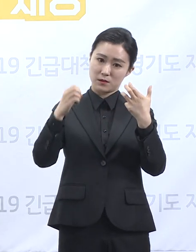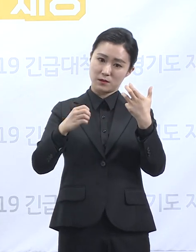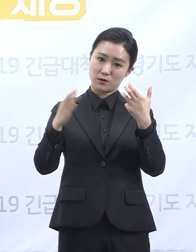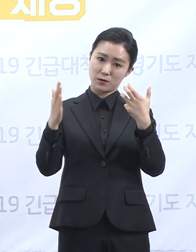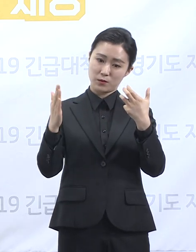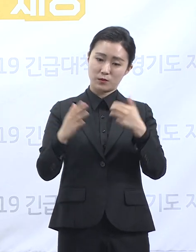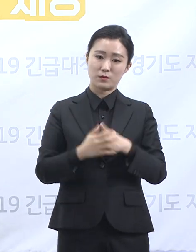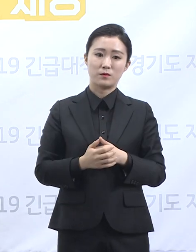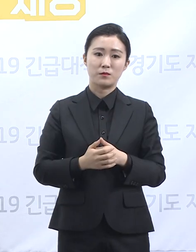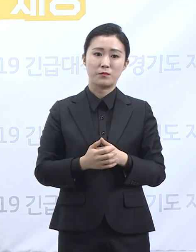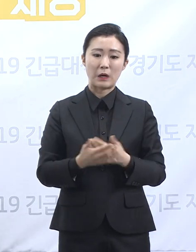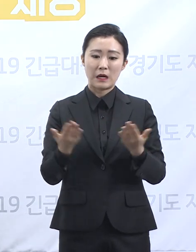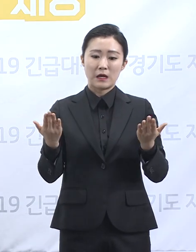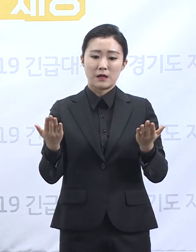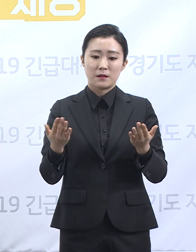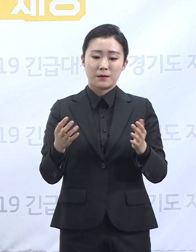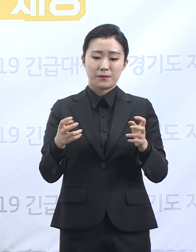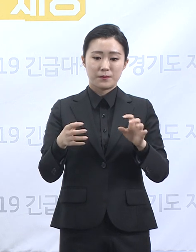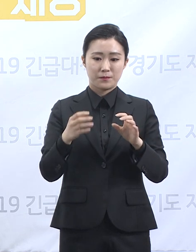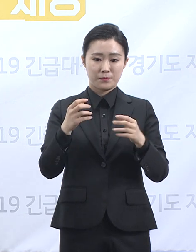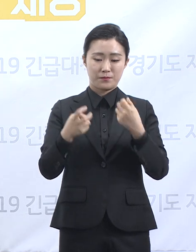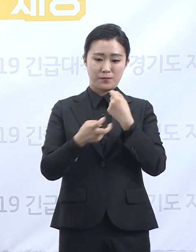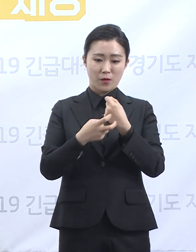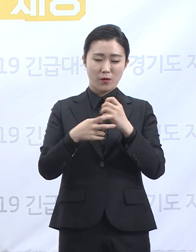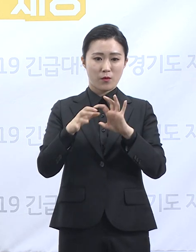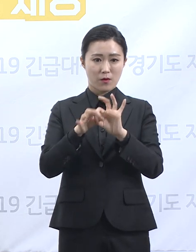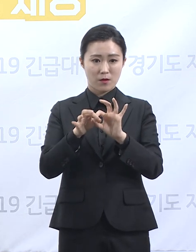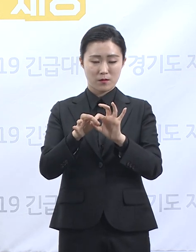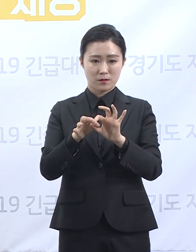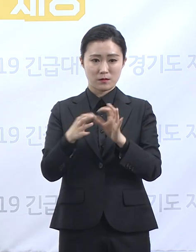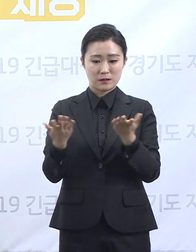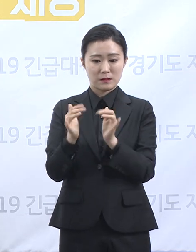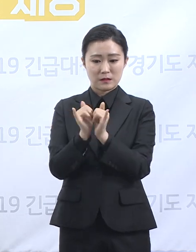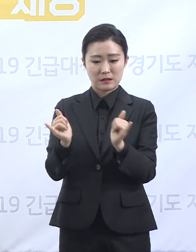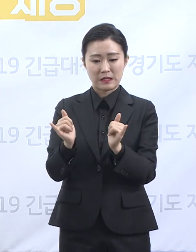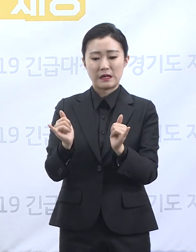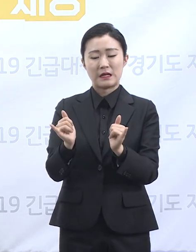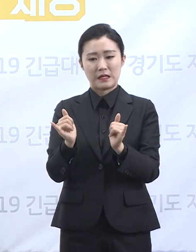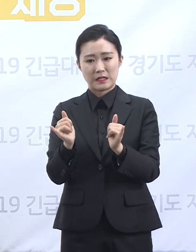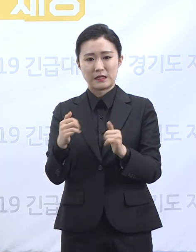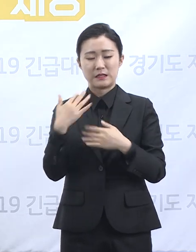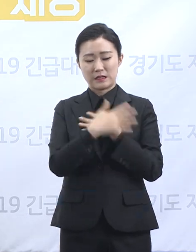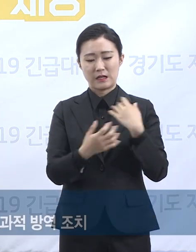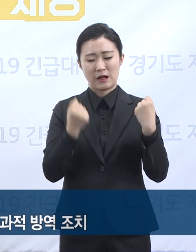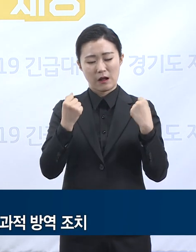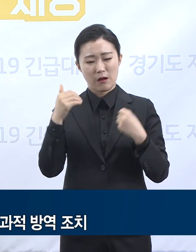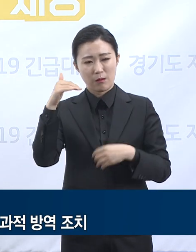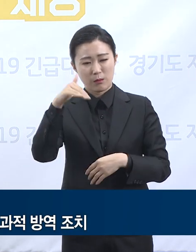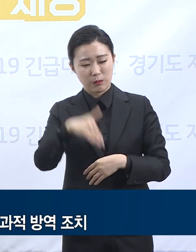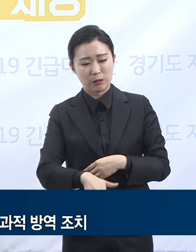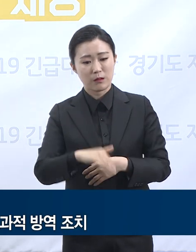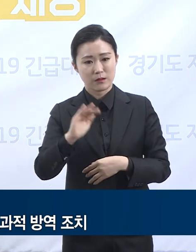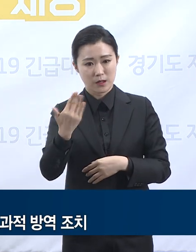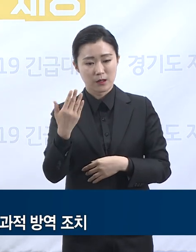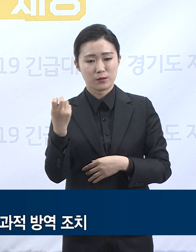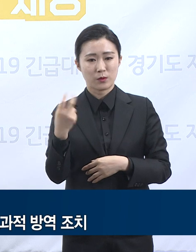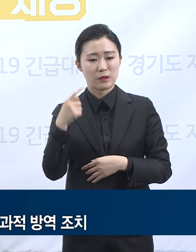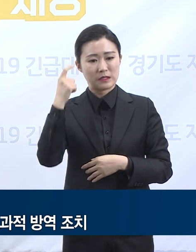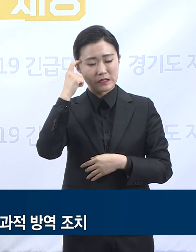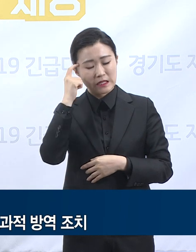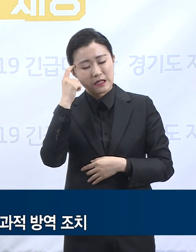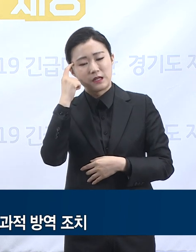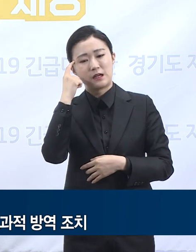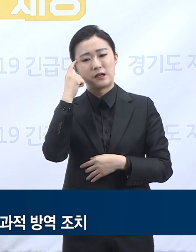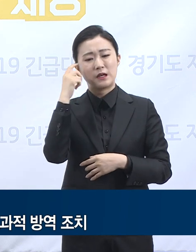지구력도 떨어지고 다시 처음부터라는 생각에 정신적으로도 힘들 수 있습니다. 그러나 새로운 다짐으로